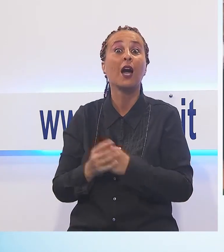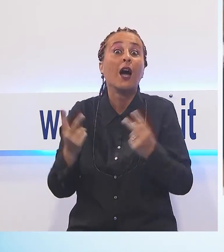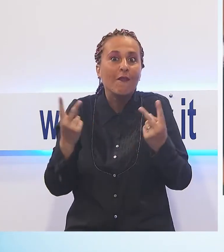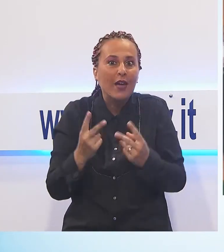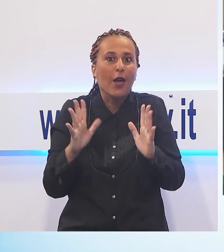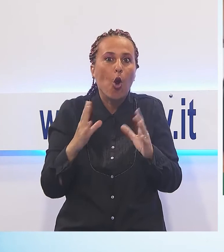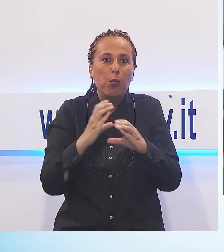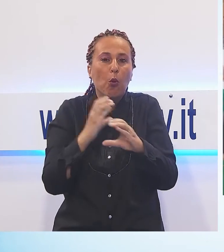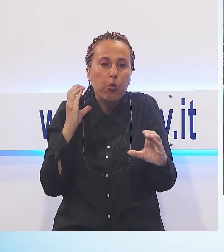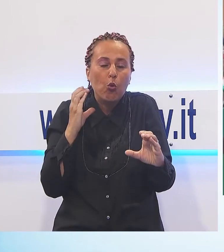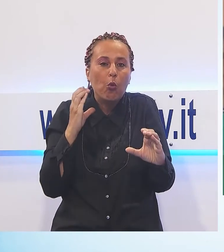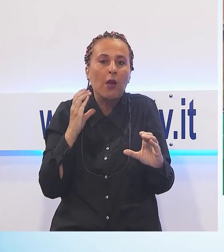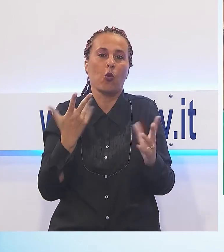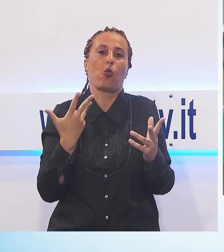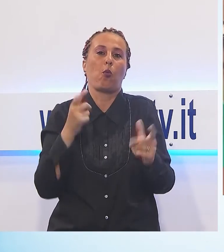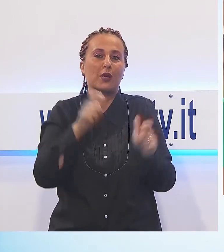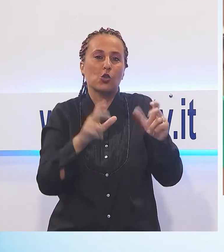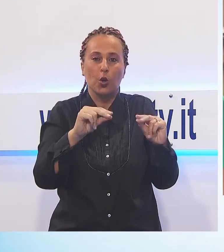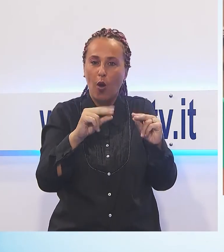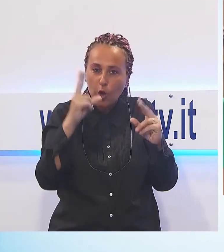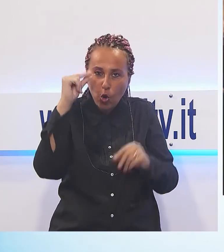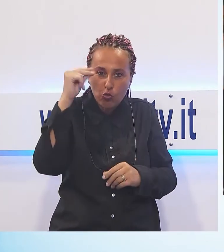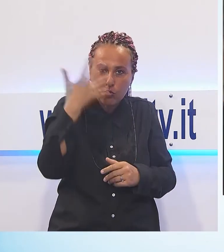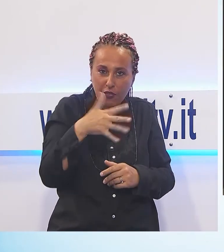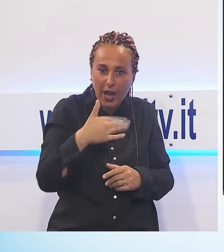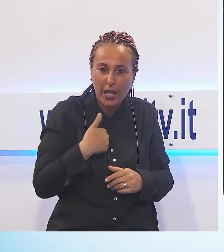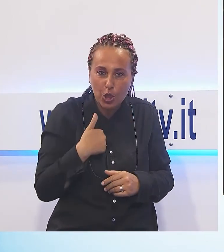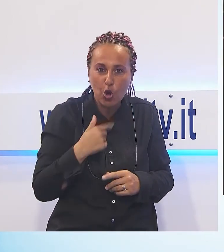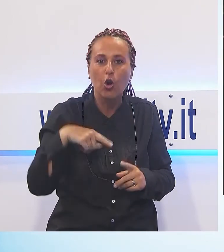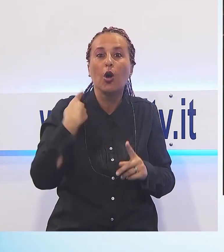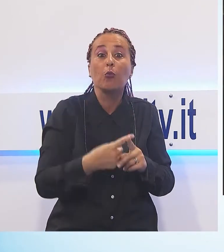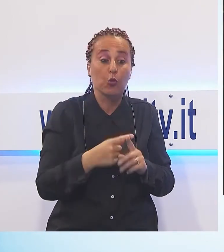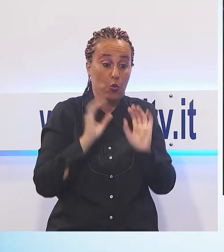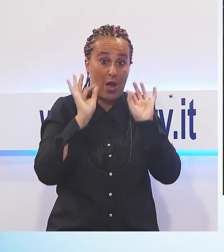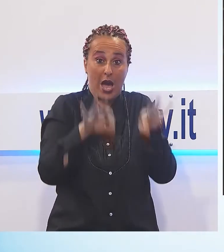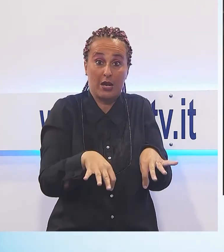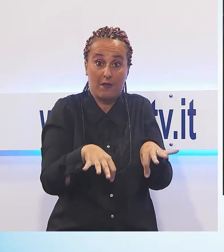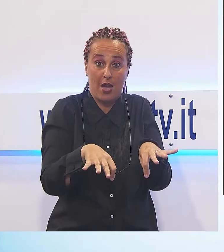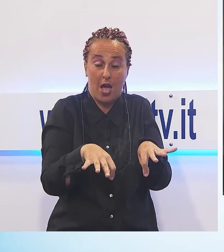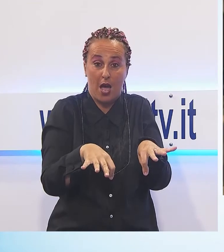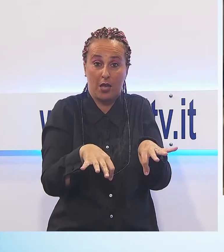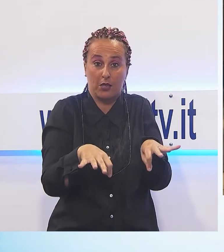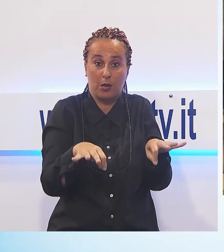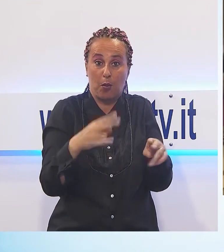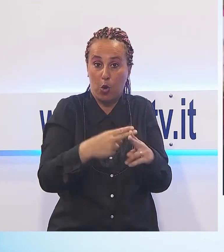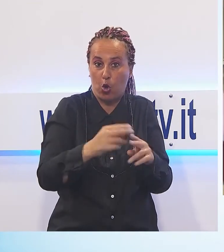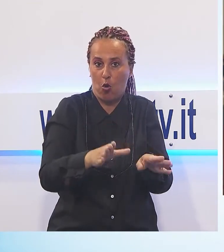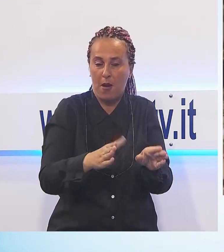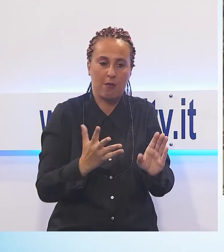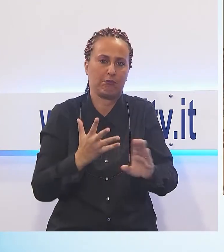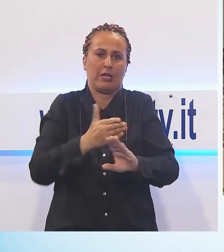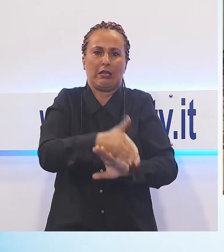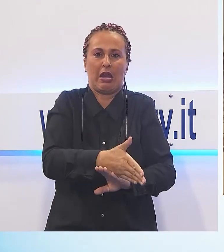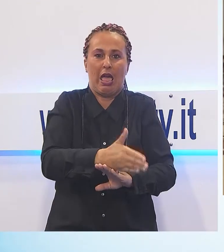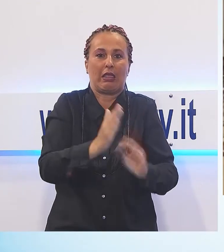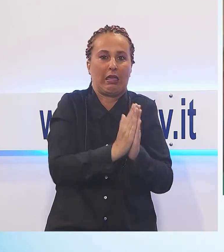sul Pullman ho fatto nuove conoscenze, poi appena siamo arrivati siamo andati in chiesa. La Basilica di